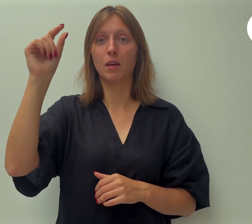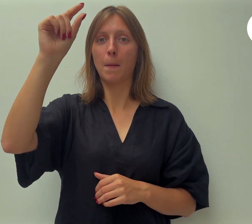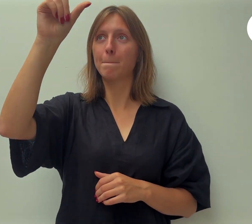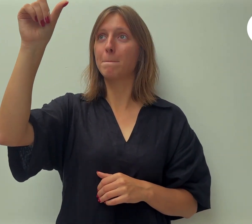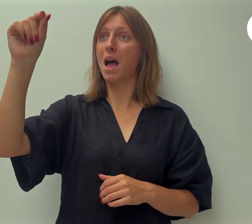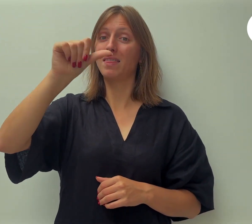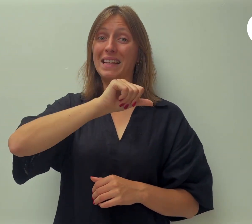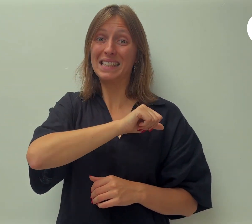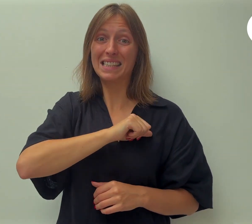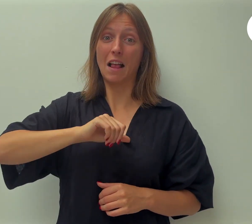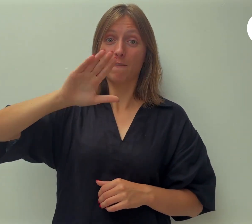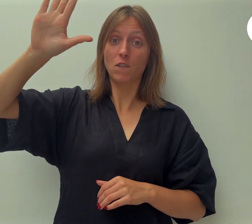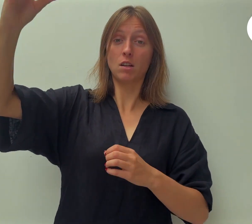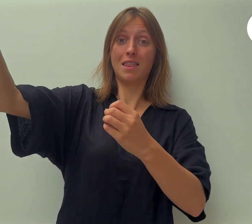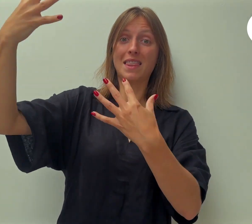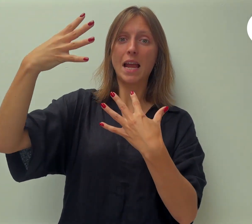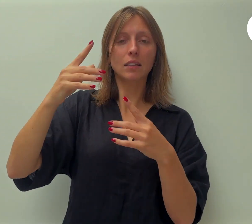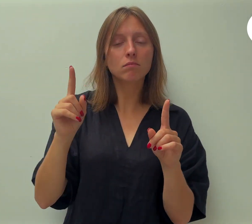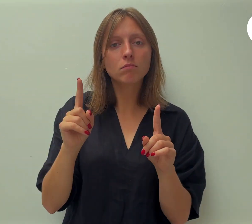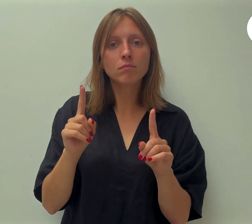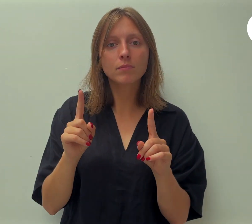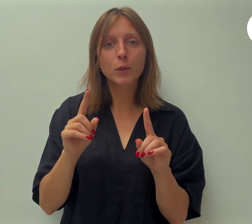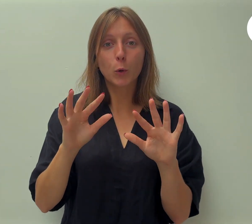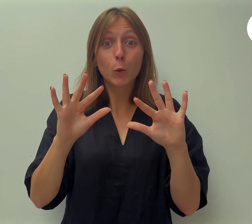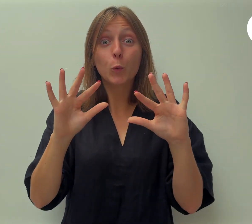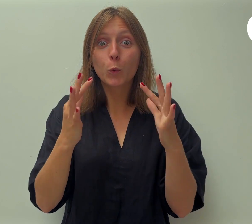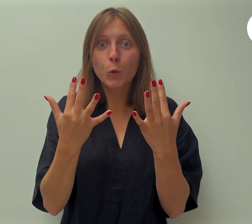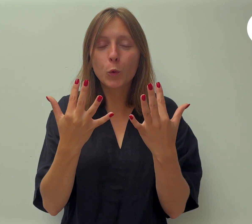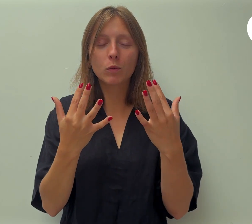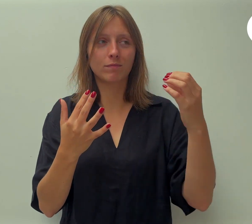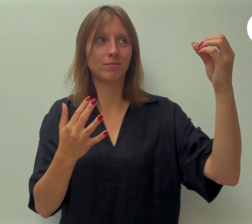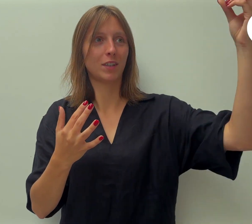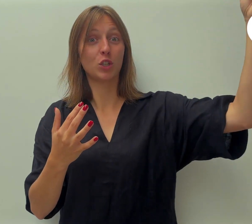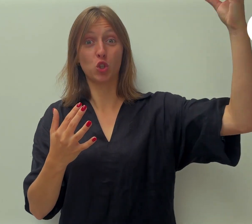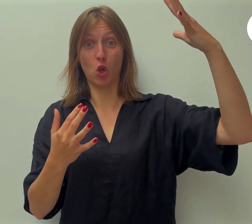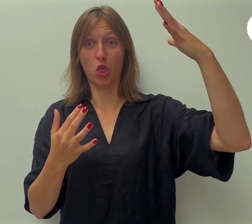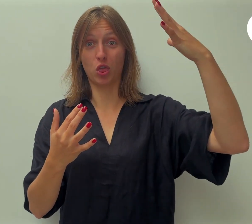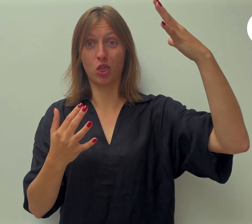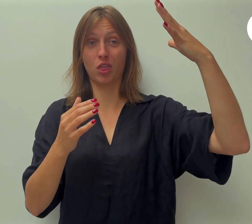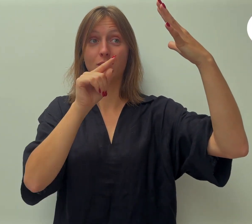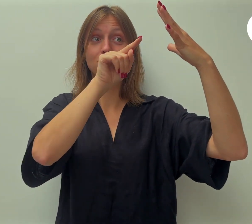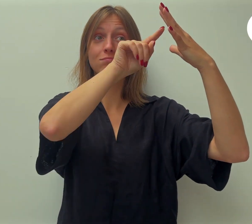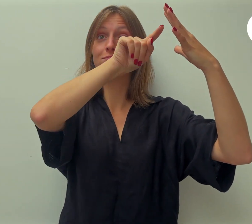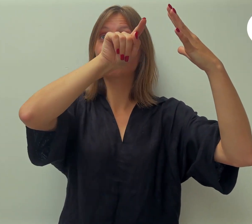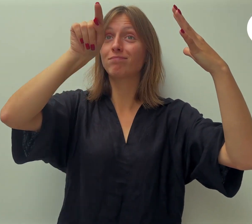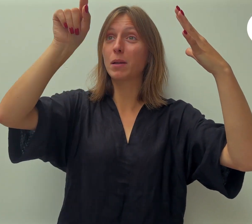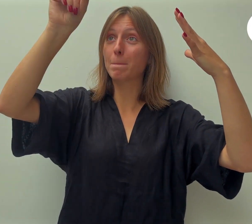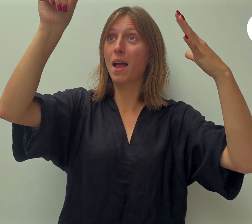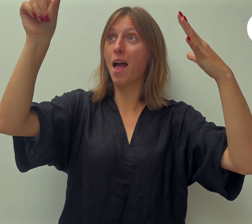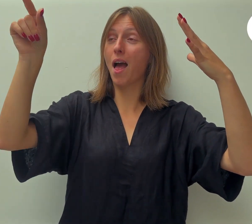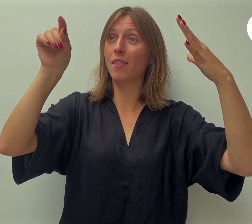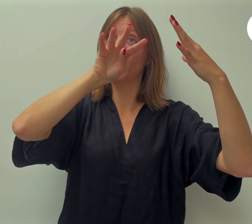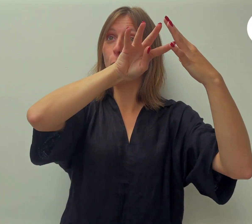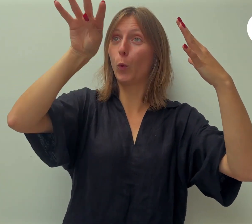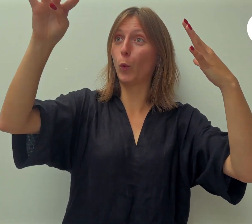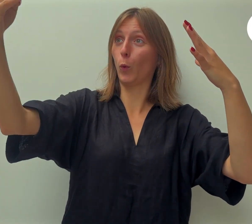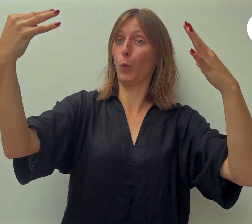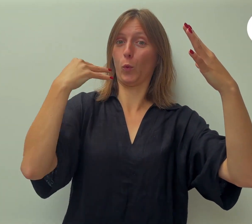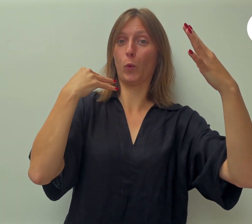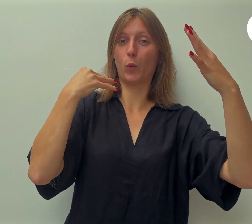licht zoals de zon. In plaats daarvan weerkaast zij het zonlicht. Stel je voor dat Jezus zon is en